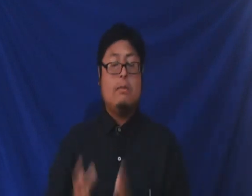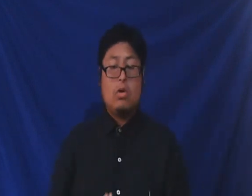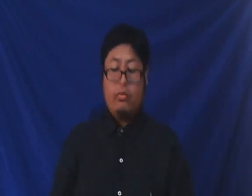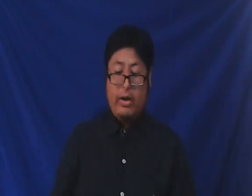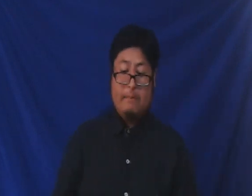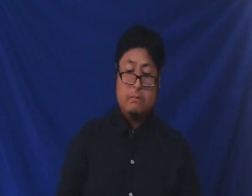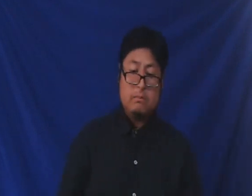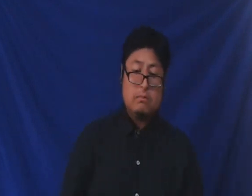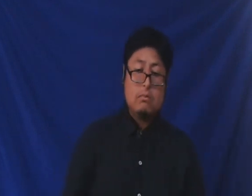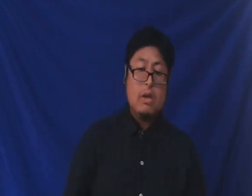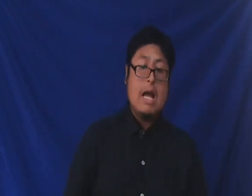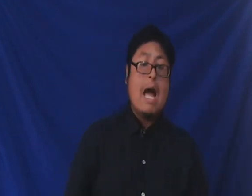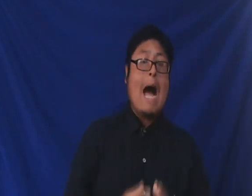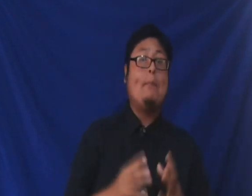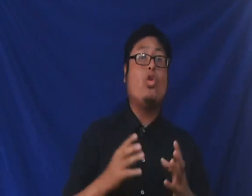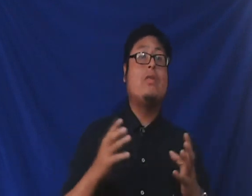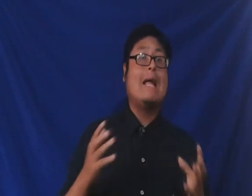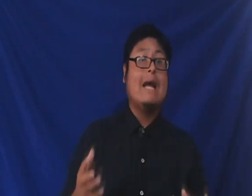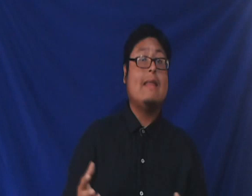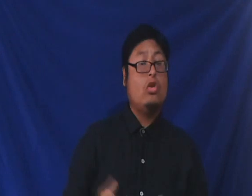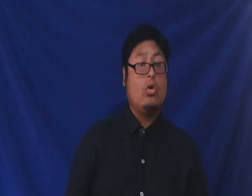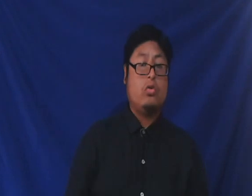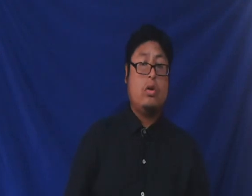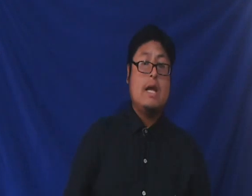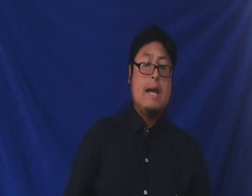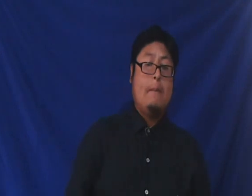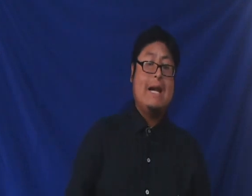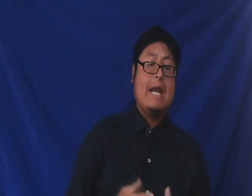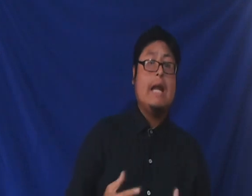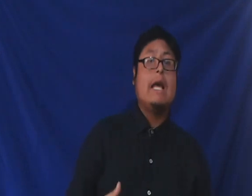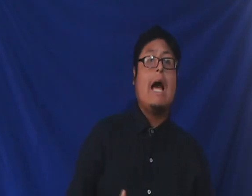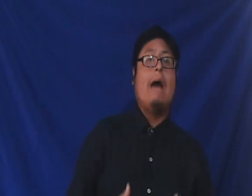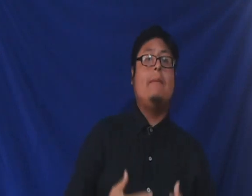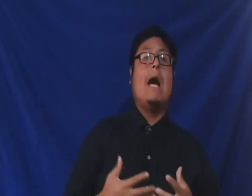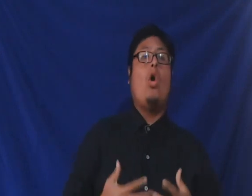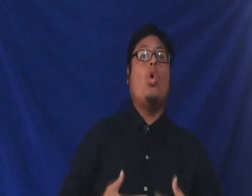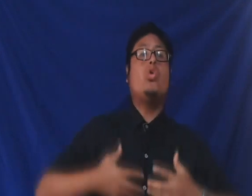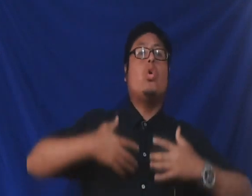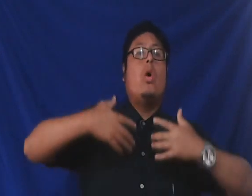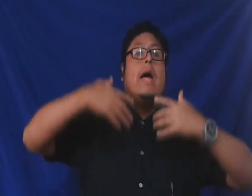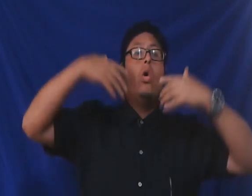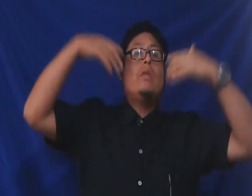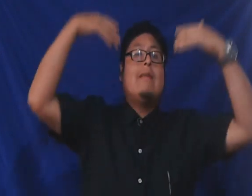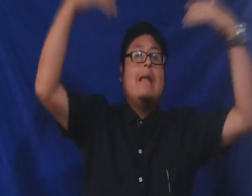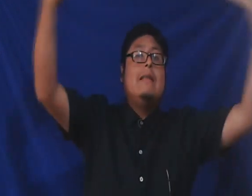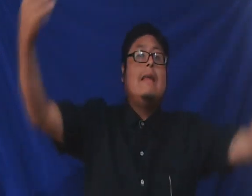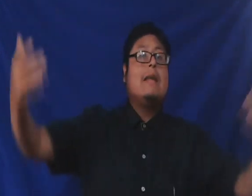Nimrod fue apostatar de Dios, creer que había otras entidades